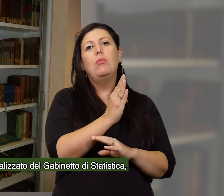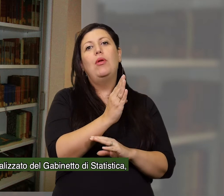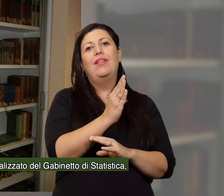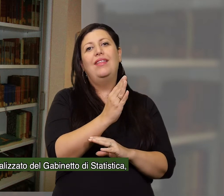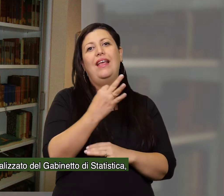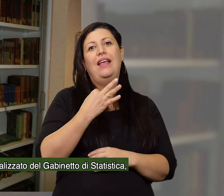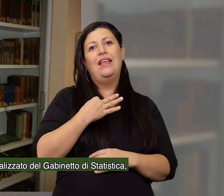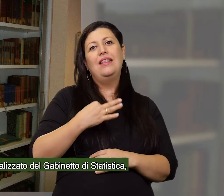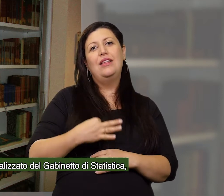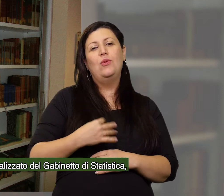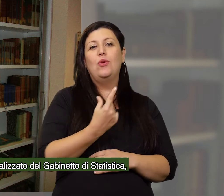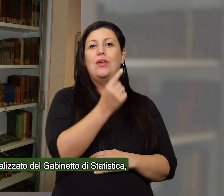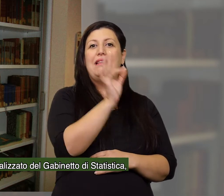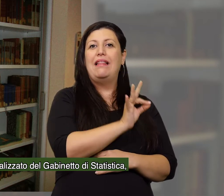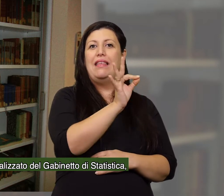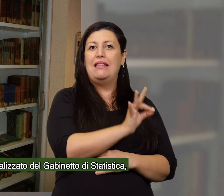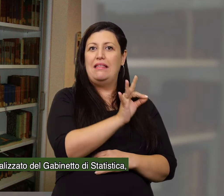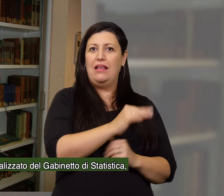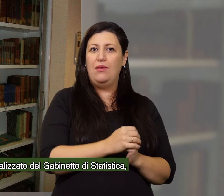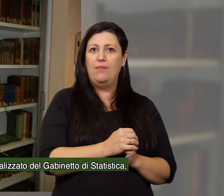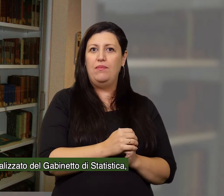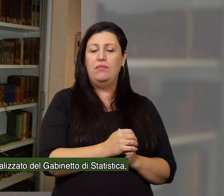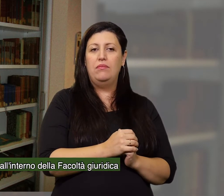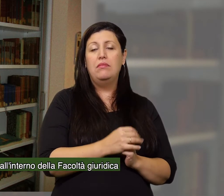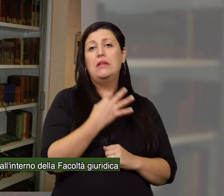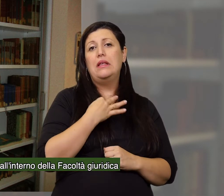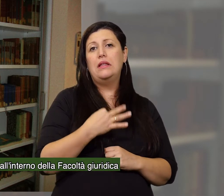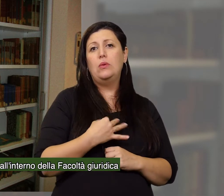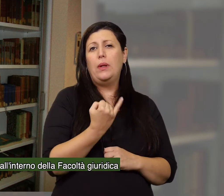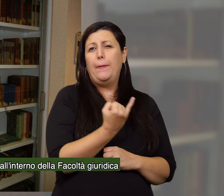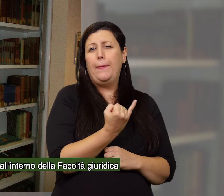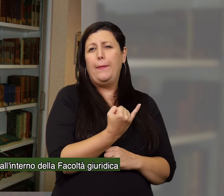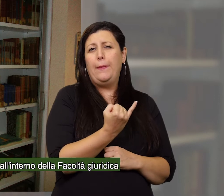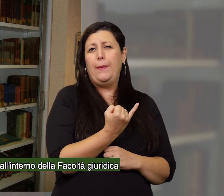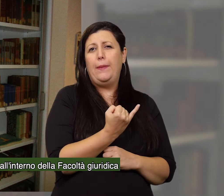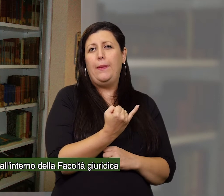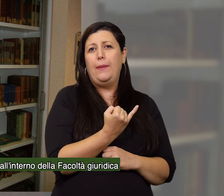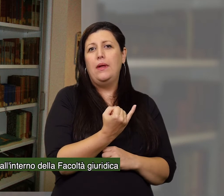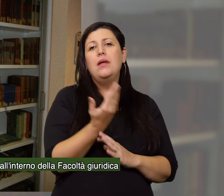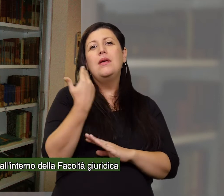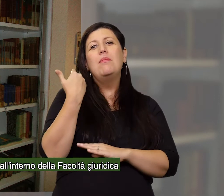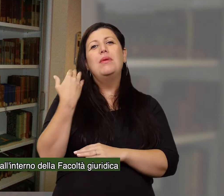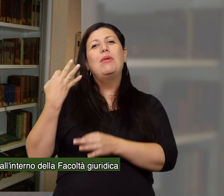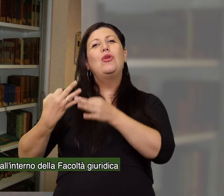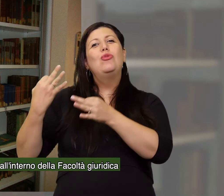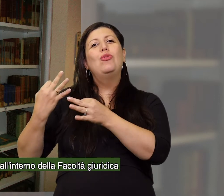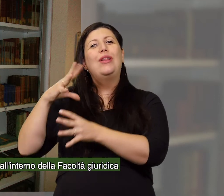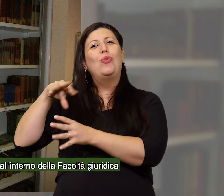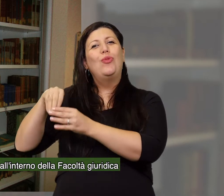Gabinetto di Statistica, un piccolo istituto creato all'interno della Facoltà